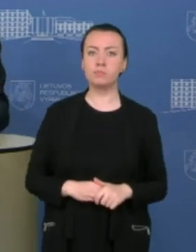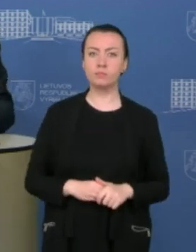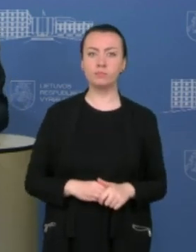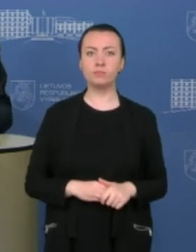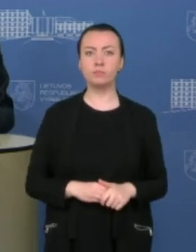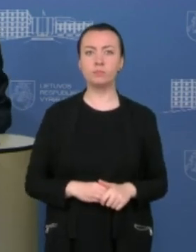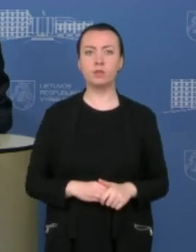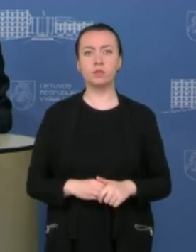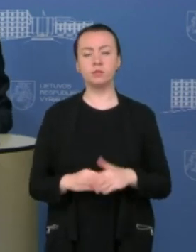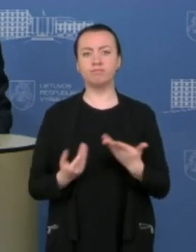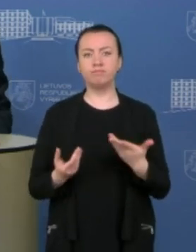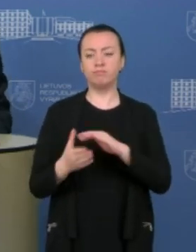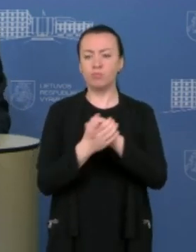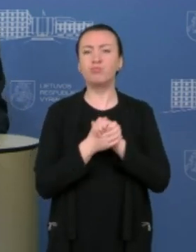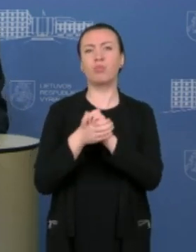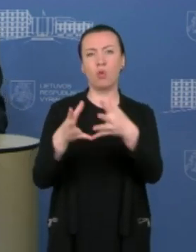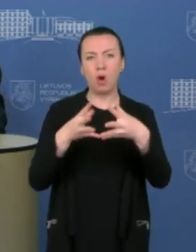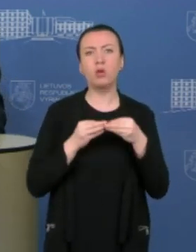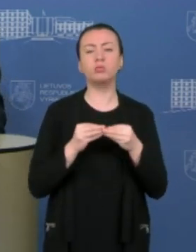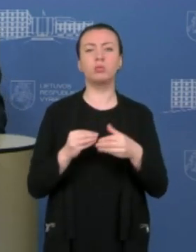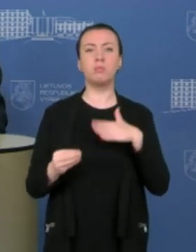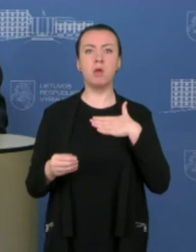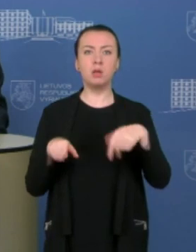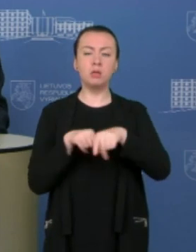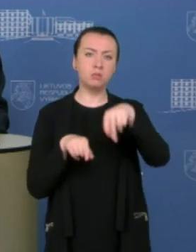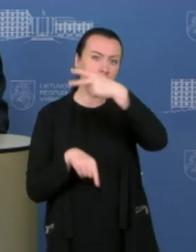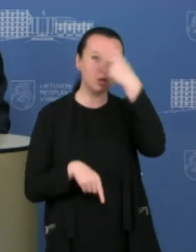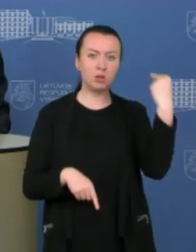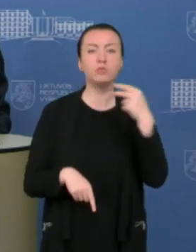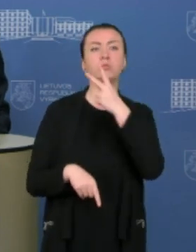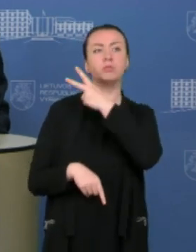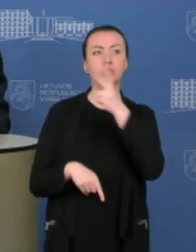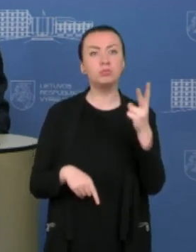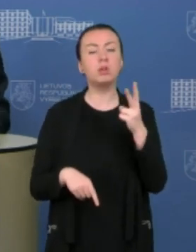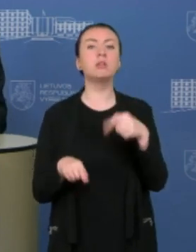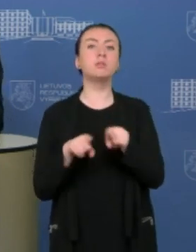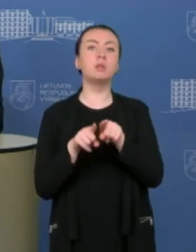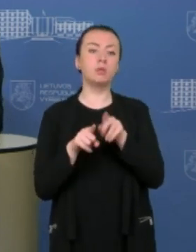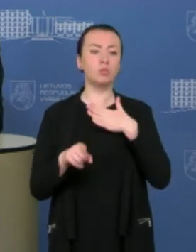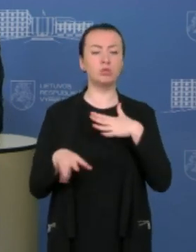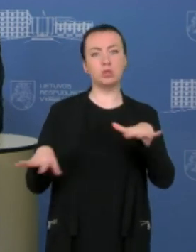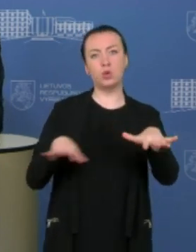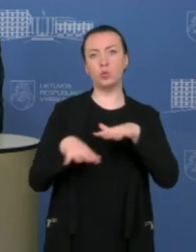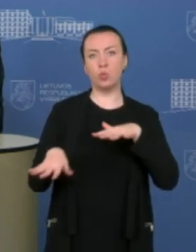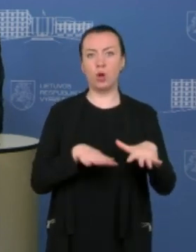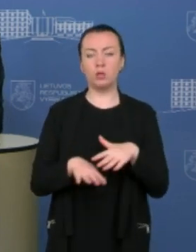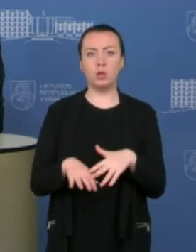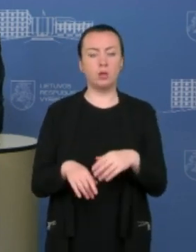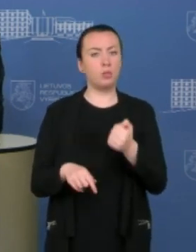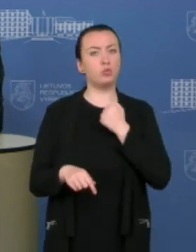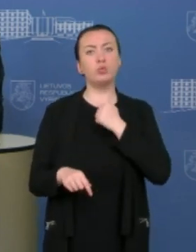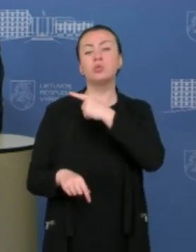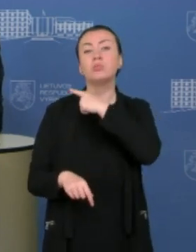harmoningiau kartu, o mes kaip Lietuva, aišku, žiūrėsime ir į tai, kad mūsų yra situacija tai, kad mes turime labai